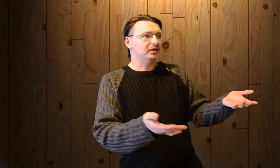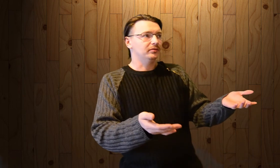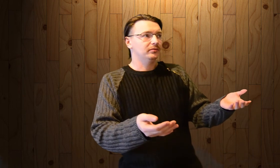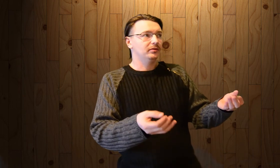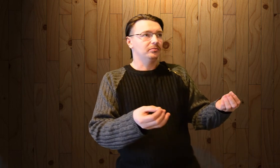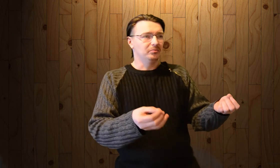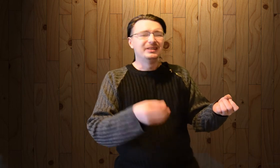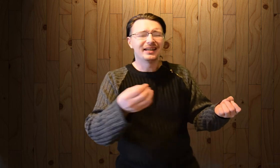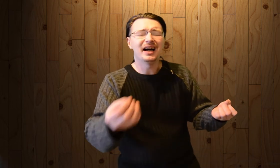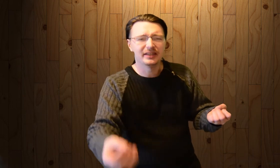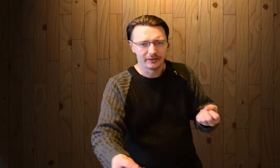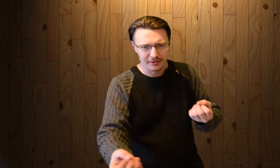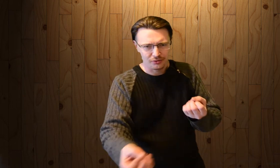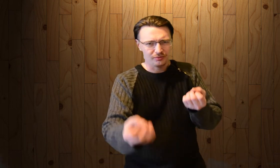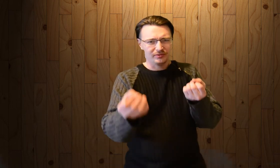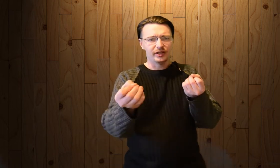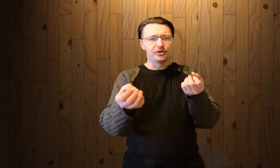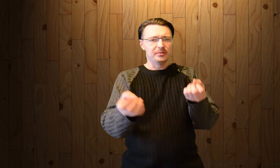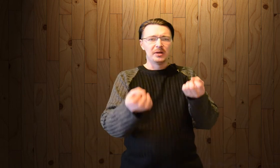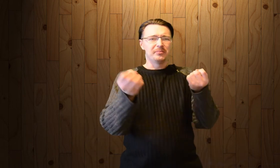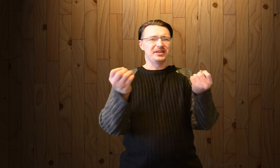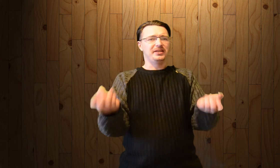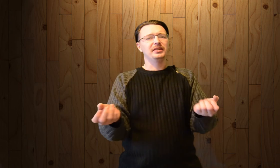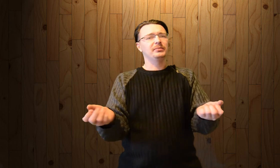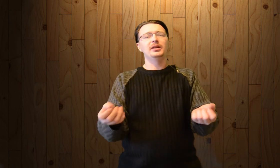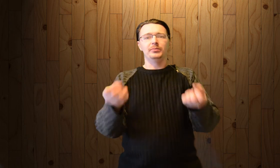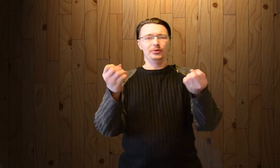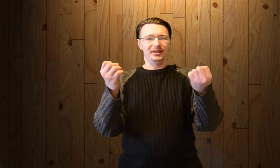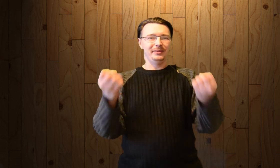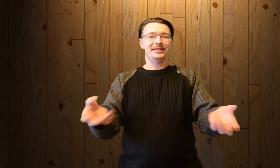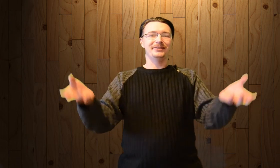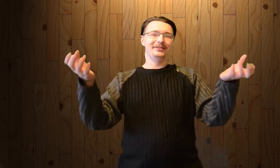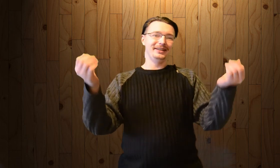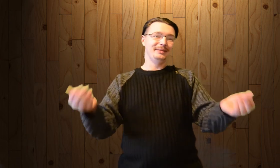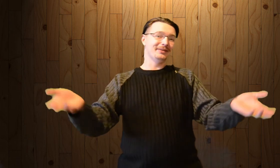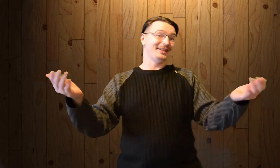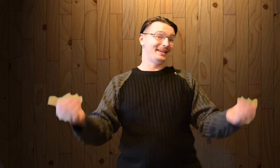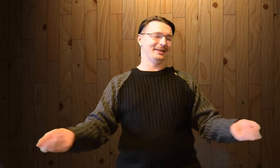мы догадываемся, что следующим президентом будет опять Владимир Владимирович.